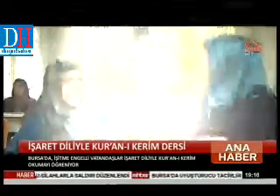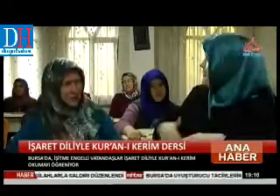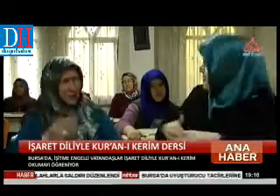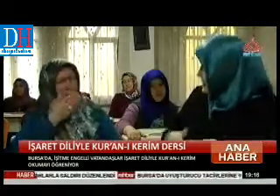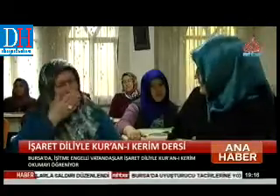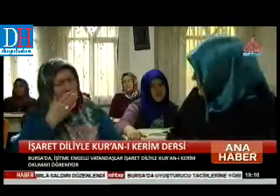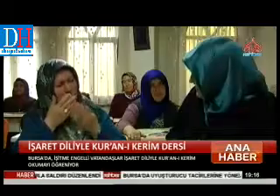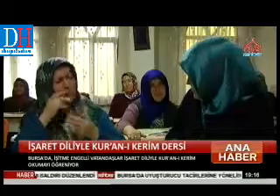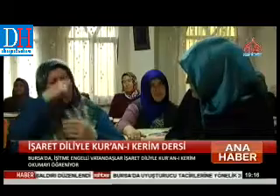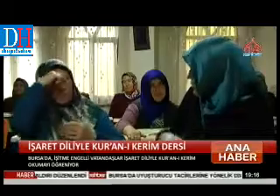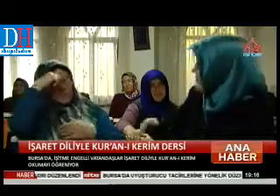Fatiha'yı biliyorsun.